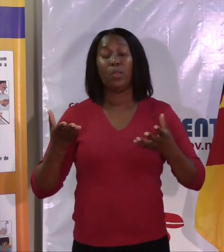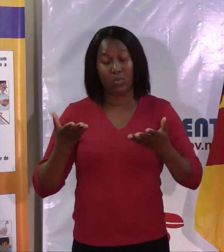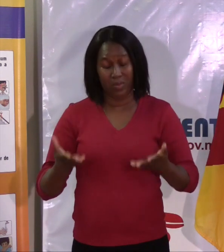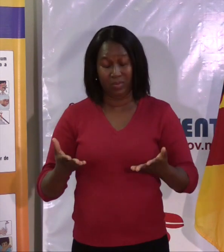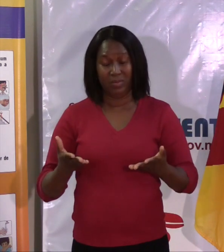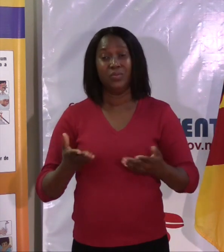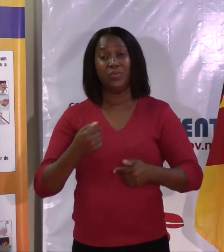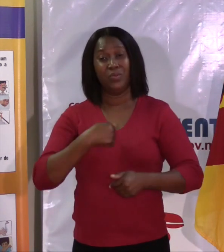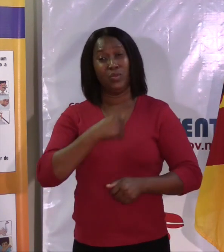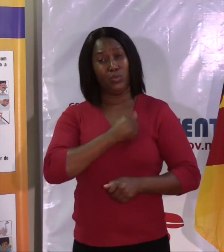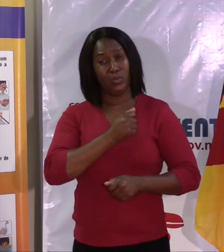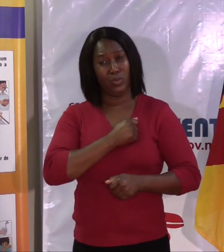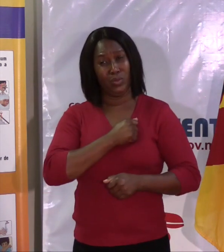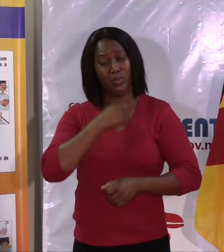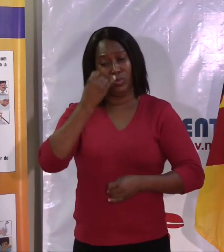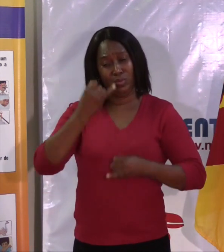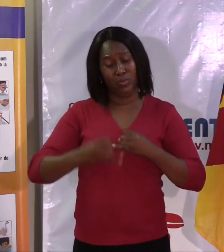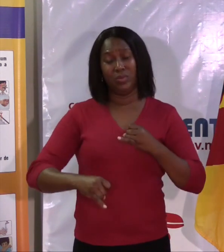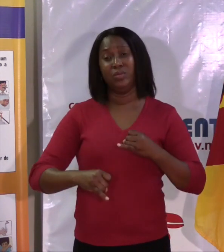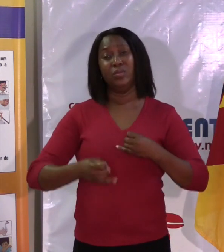terminar a informação que nós temos com o Ministério da Saúde. com isto, temos nós